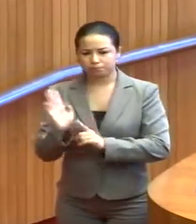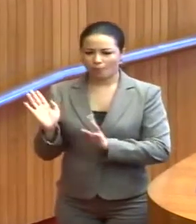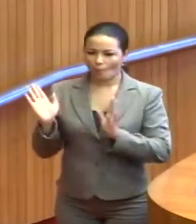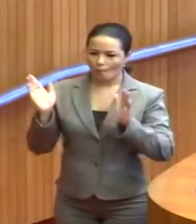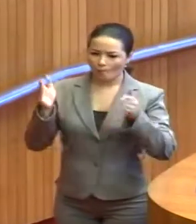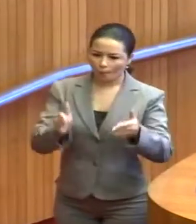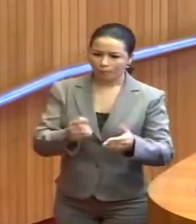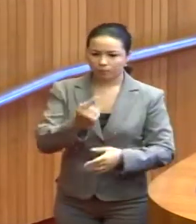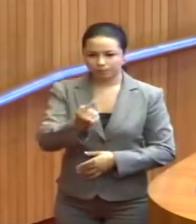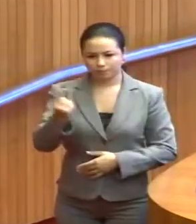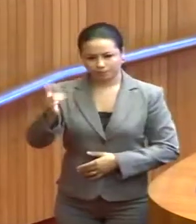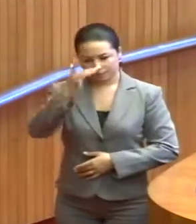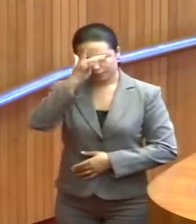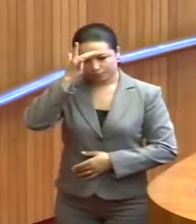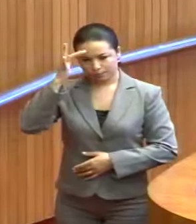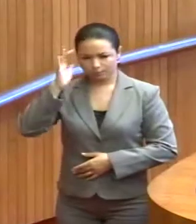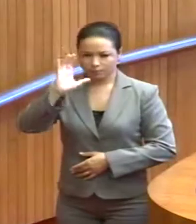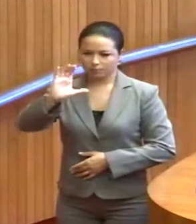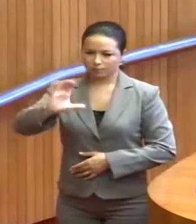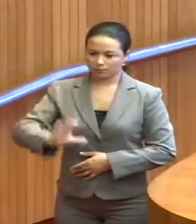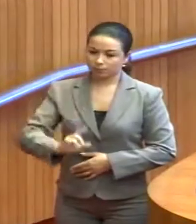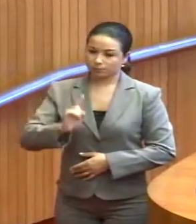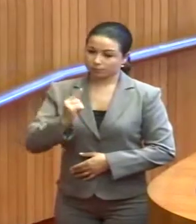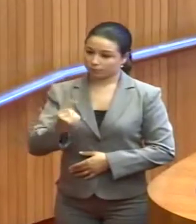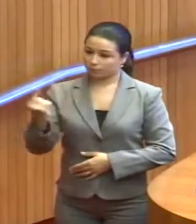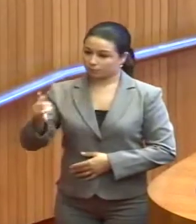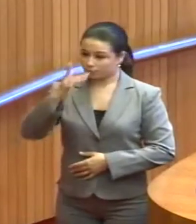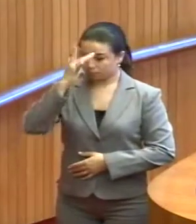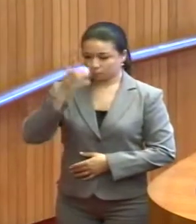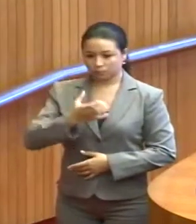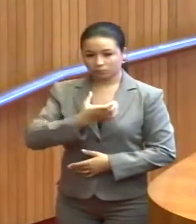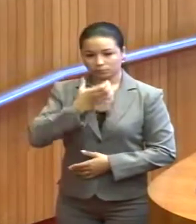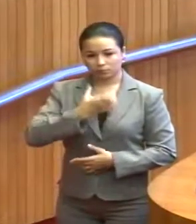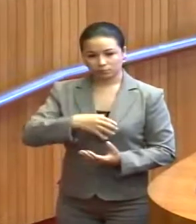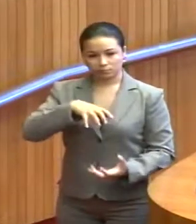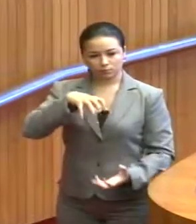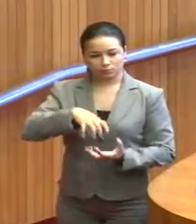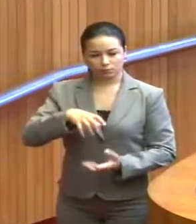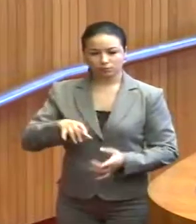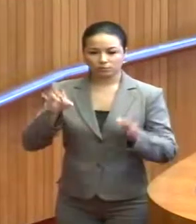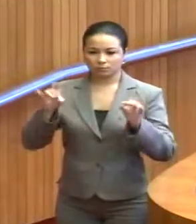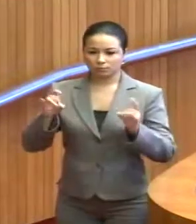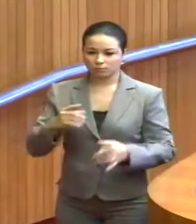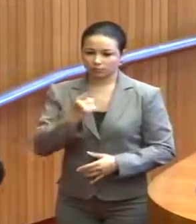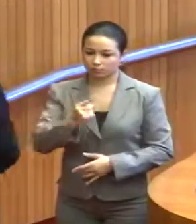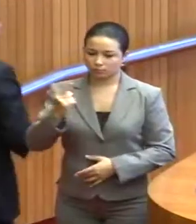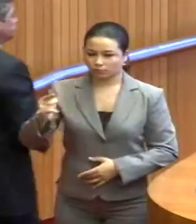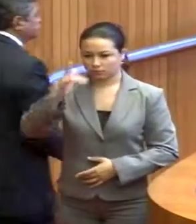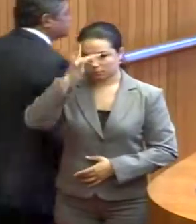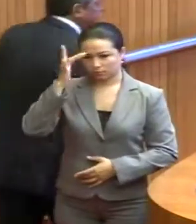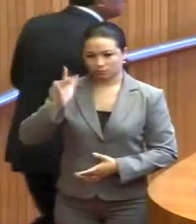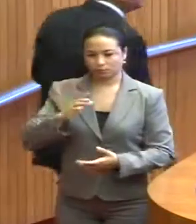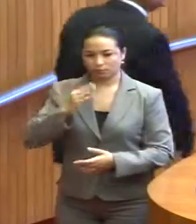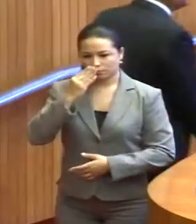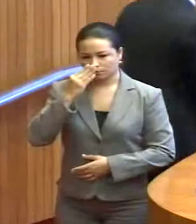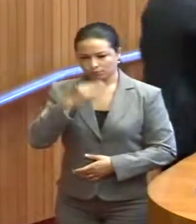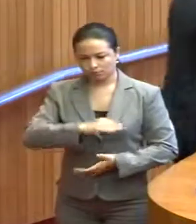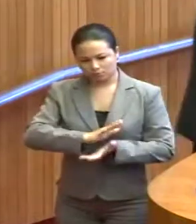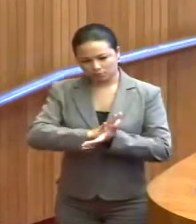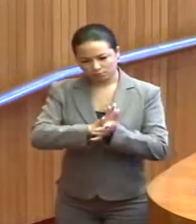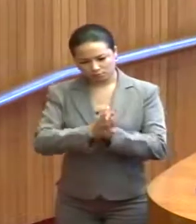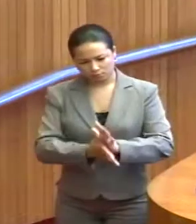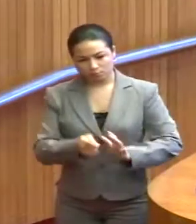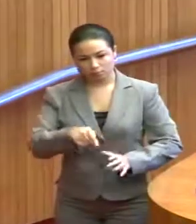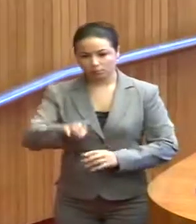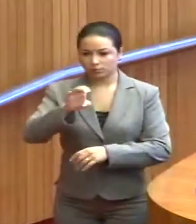mulher, para cada criança, para cada idoso, especialmente para cada excluído do Estado do Maranhão. E